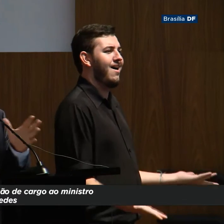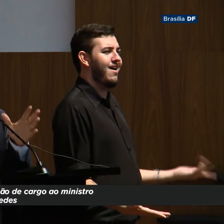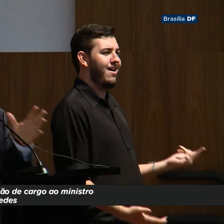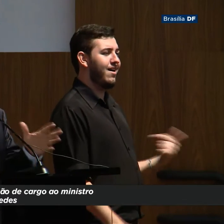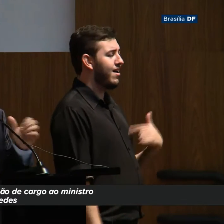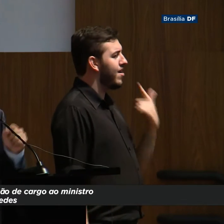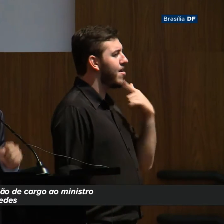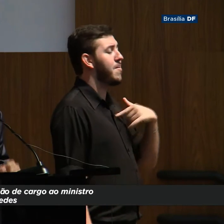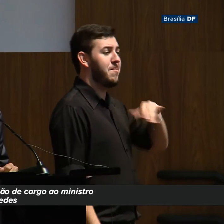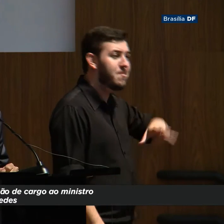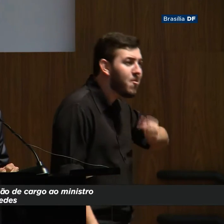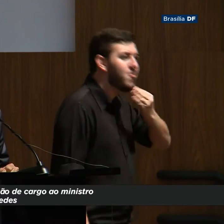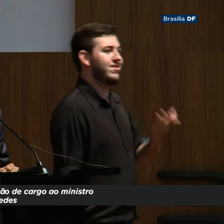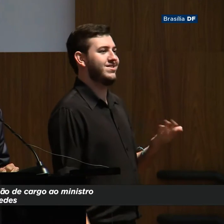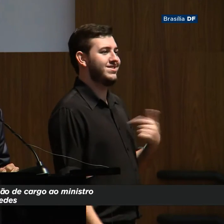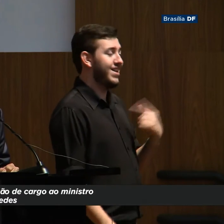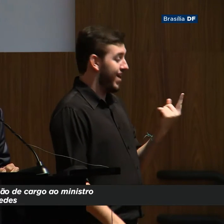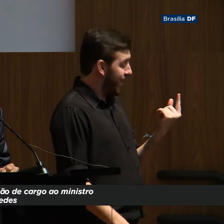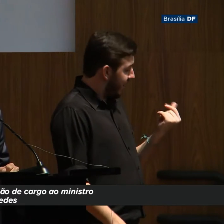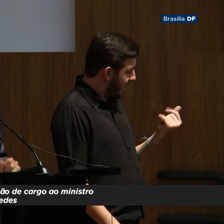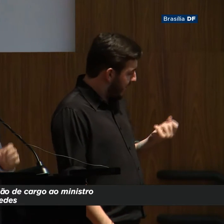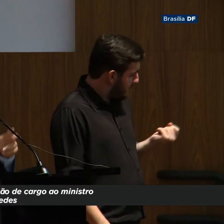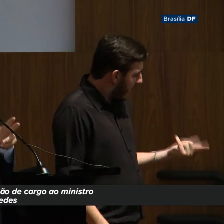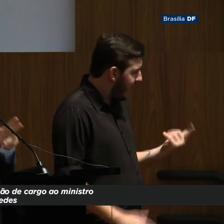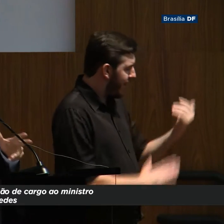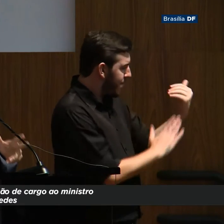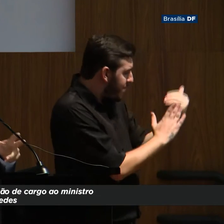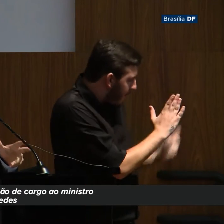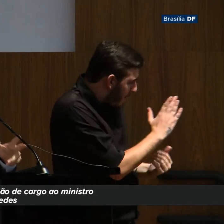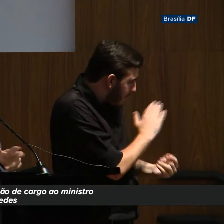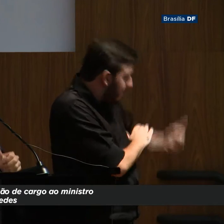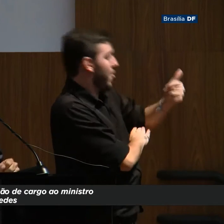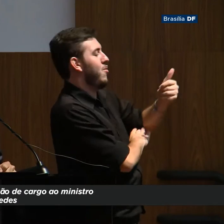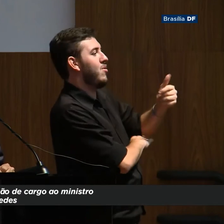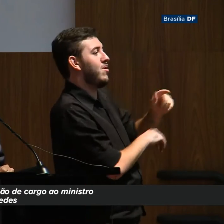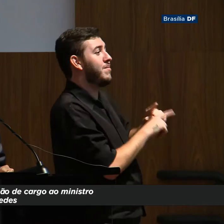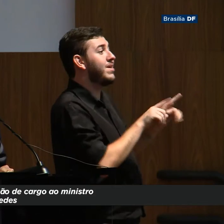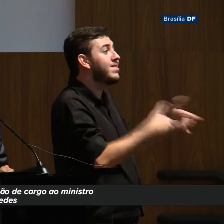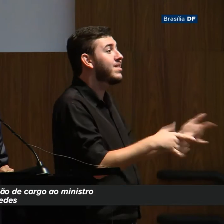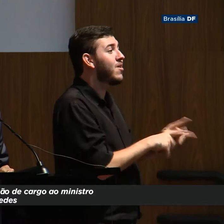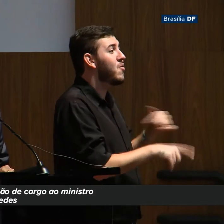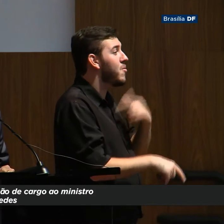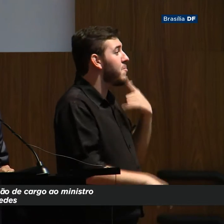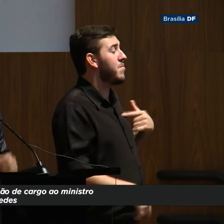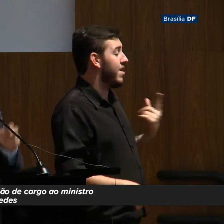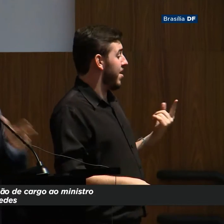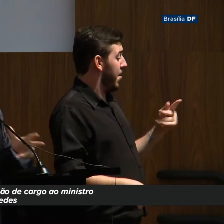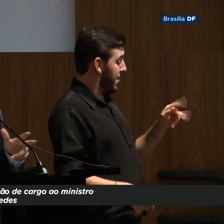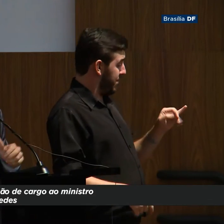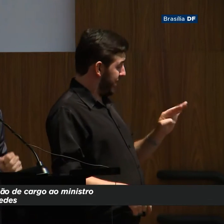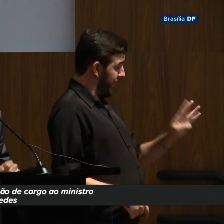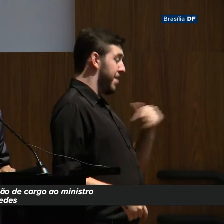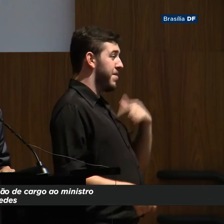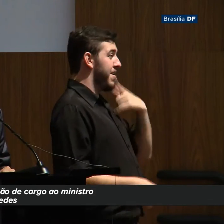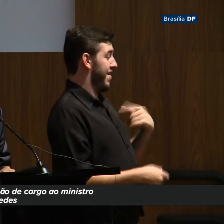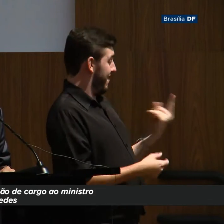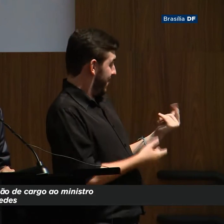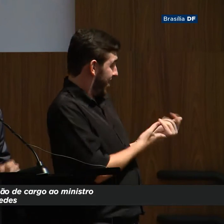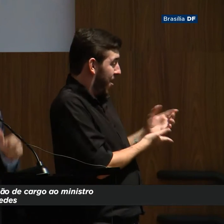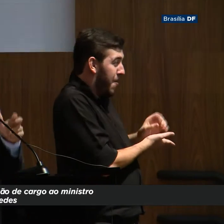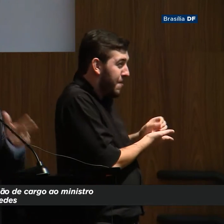chegou a gastar 45% do PIB. E quando você examina a qualidade dos gastos, você vê que gasta mal.